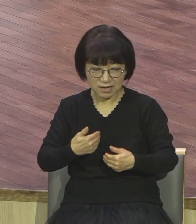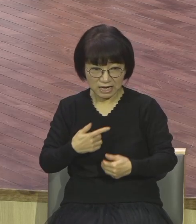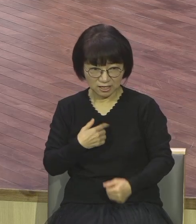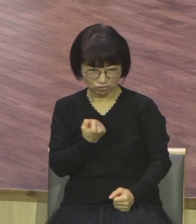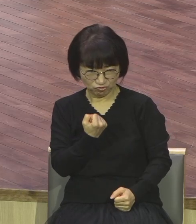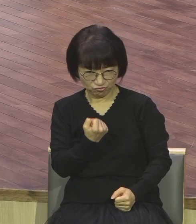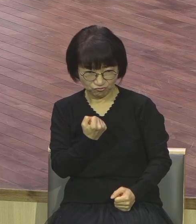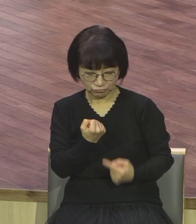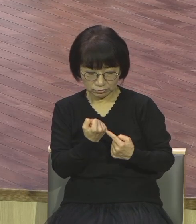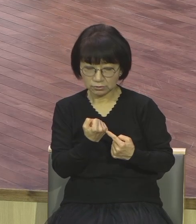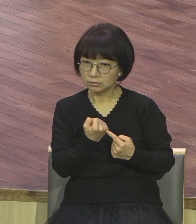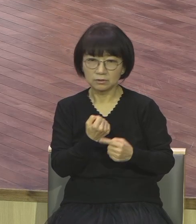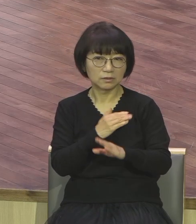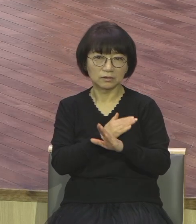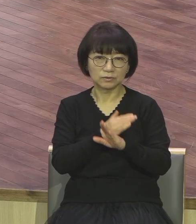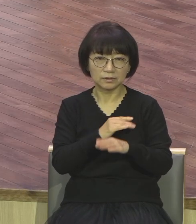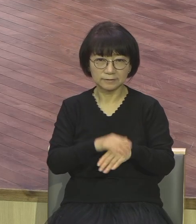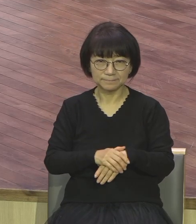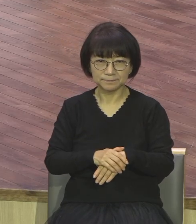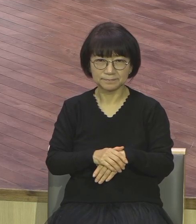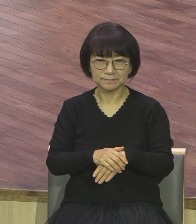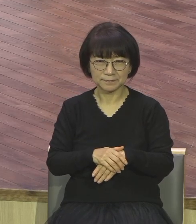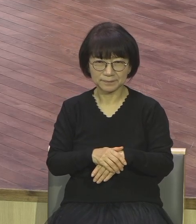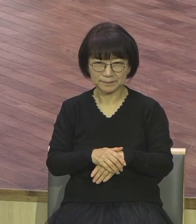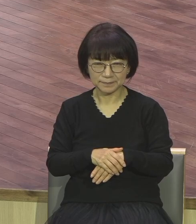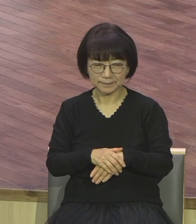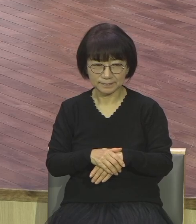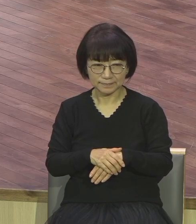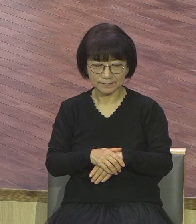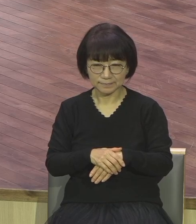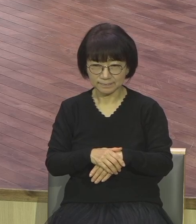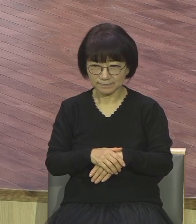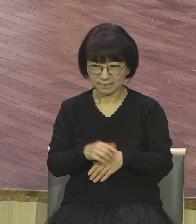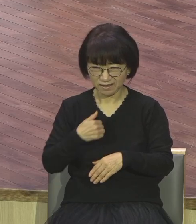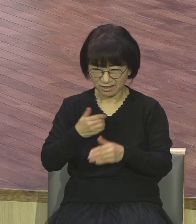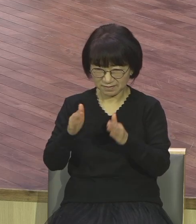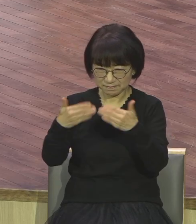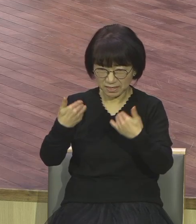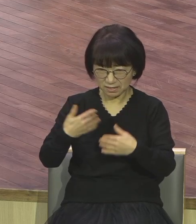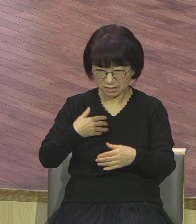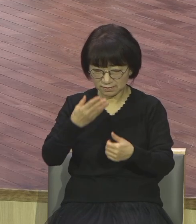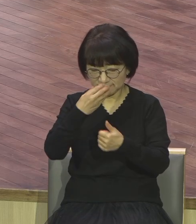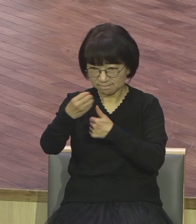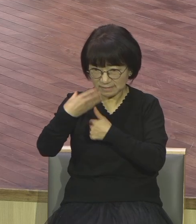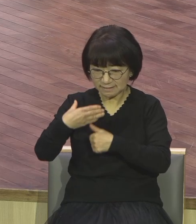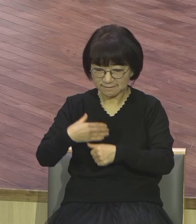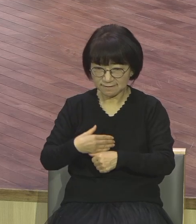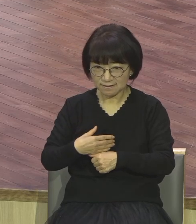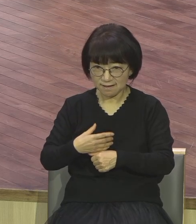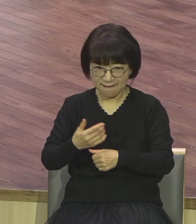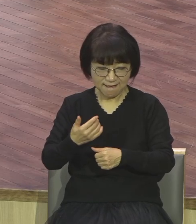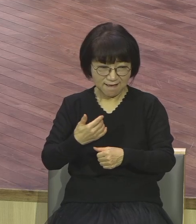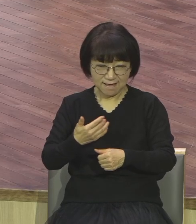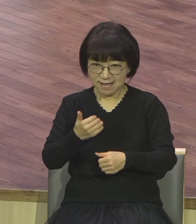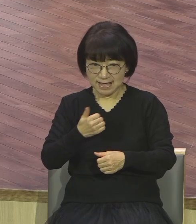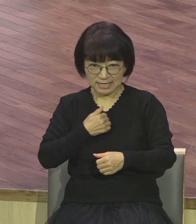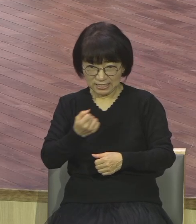분명히 너 좌지 좌지 거야 이미 당한 거예요 내가 사단에게 당한 거예요 사단 잘한다 싸워라 죽여라